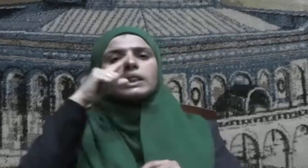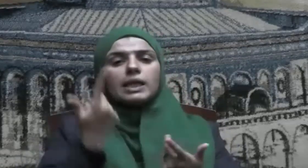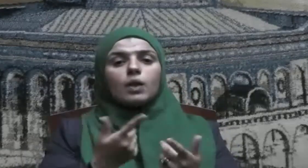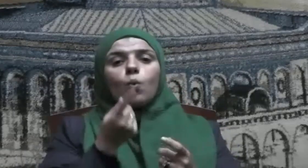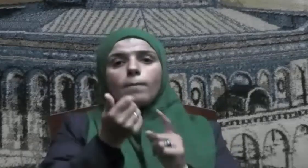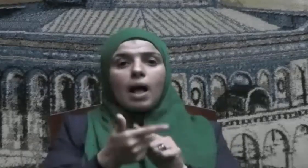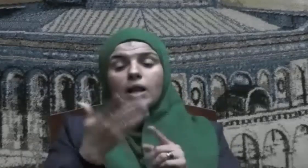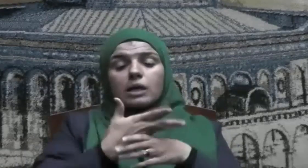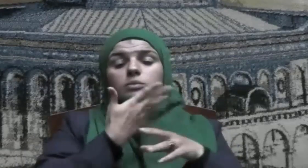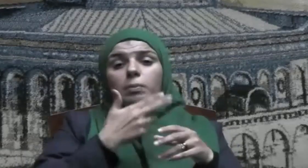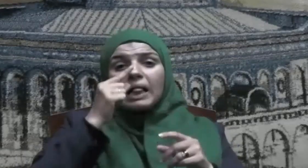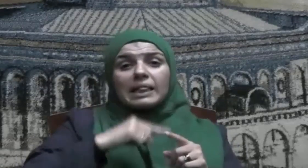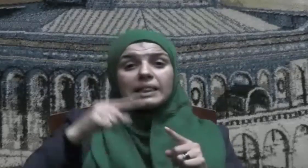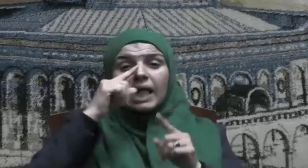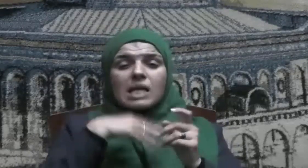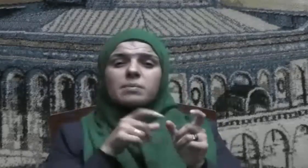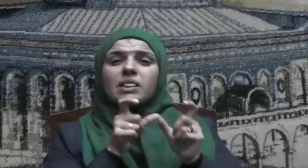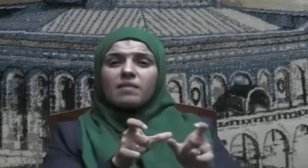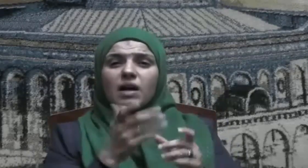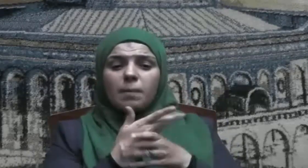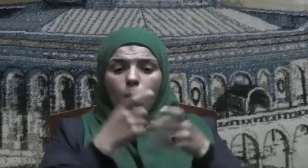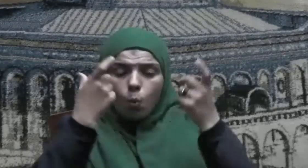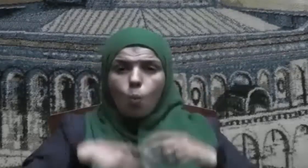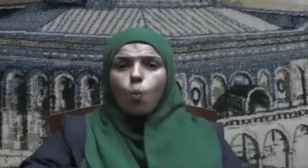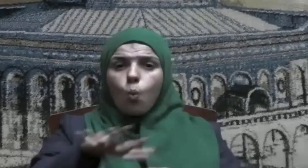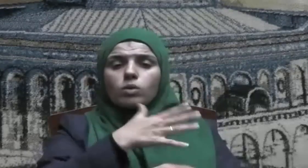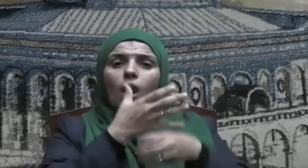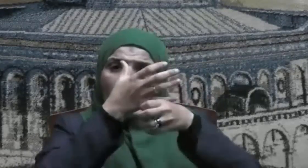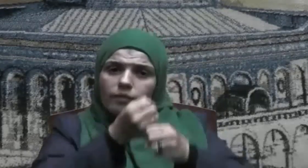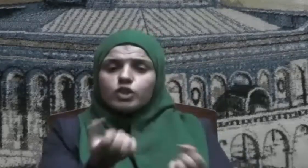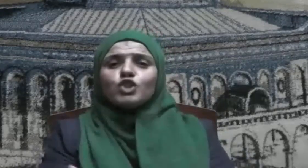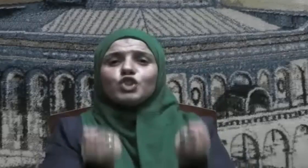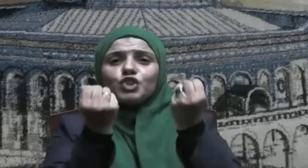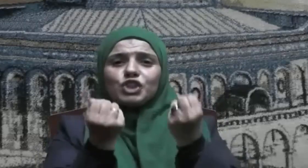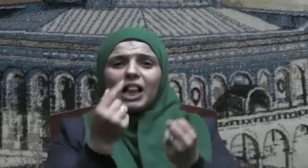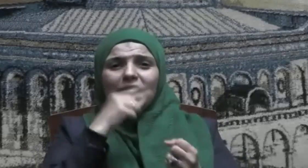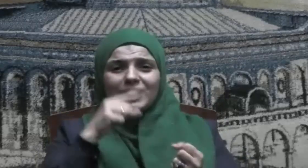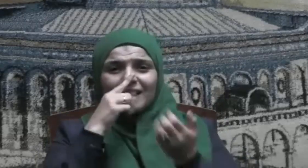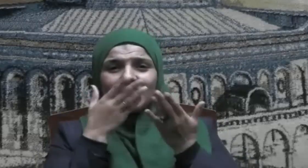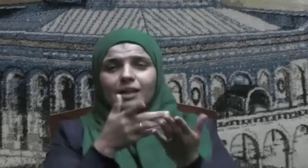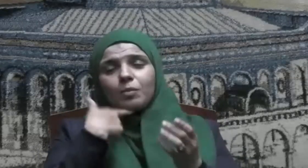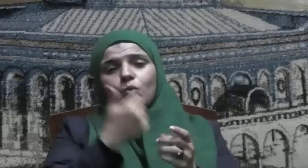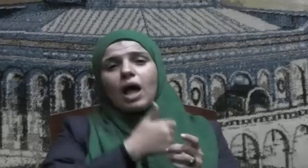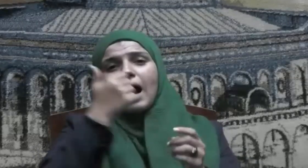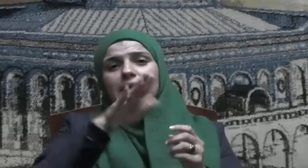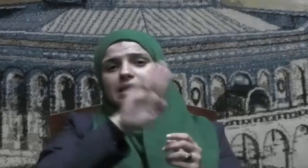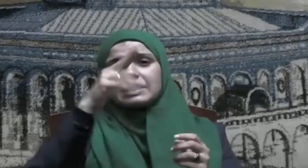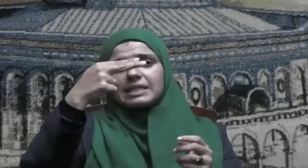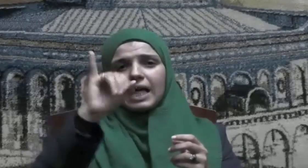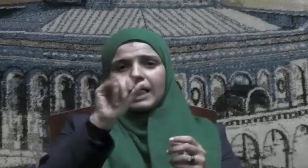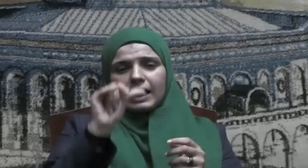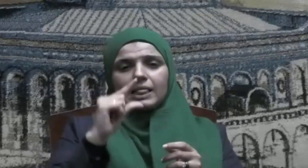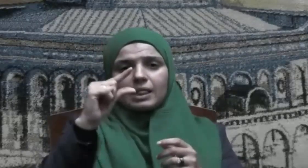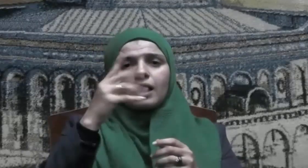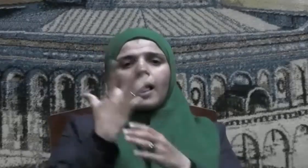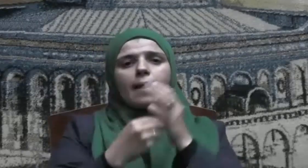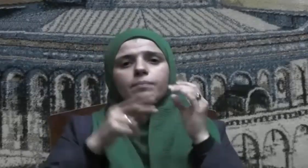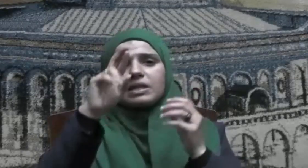لا بد له من وطن يحمله ويحميه فعن سليل بن زيد رضي الله عنه قال